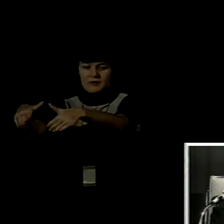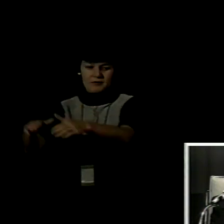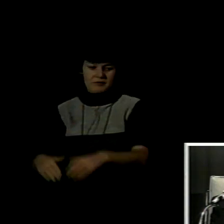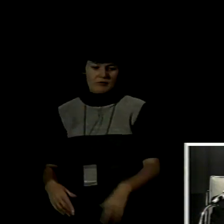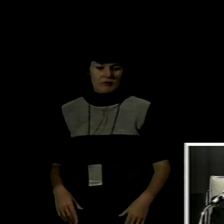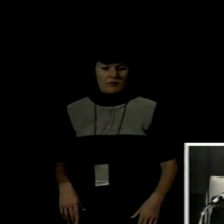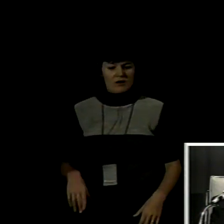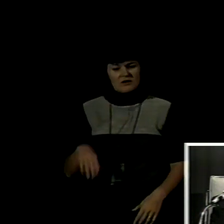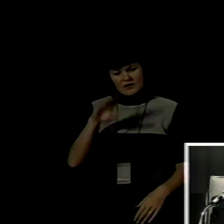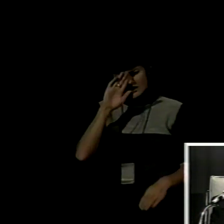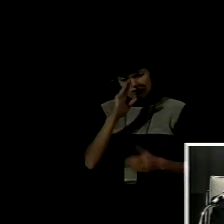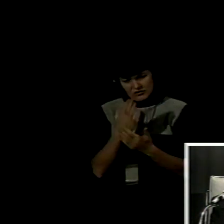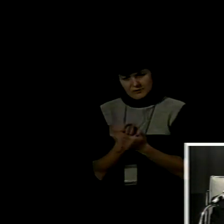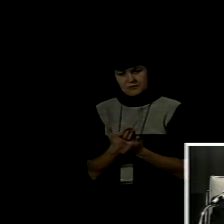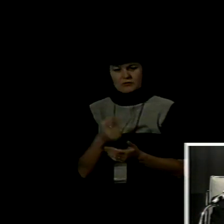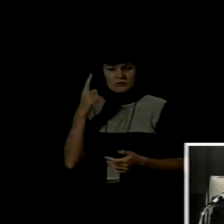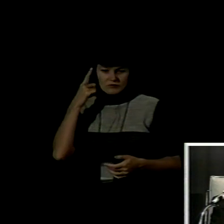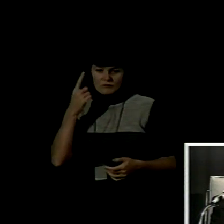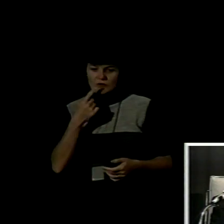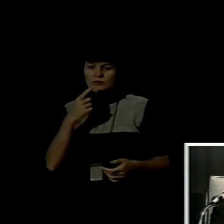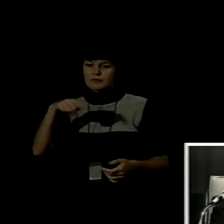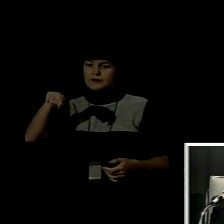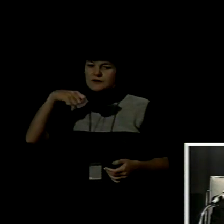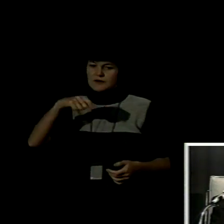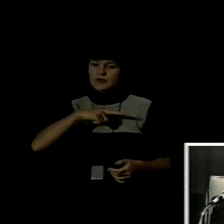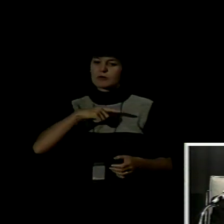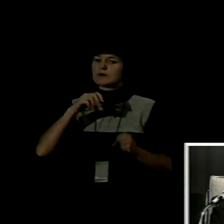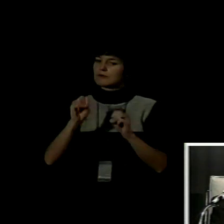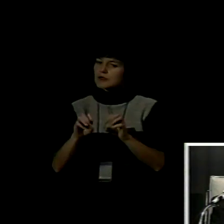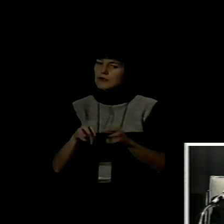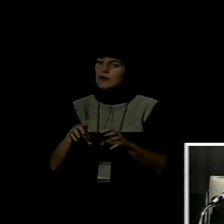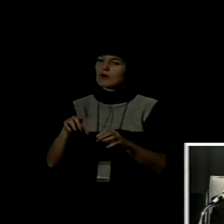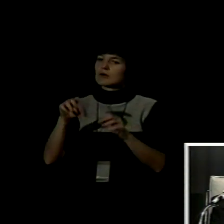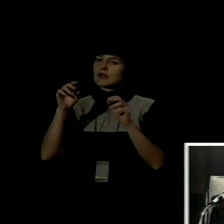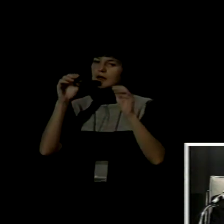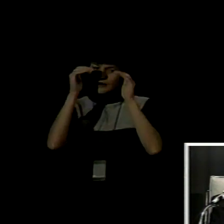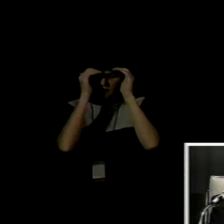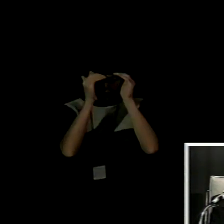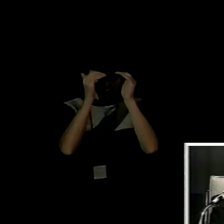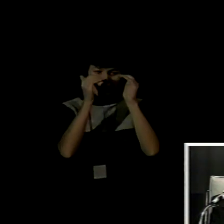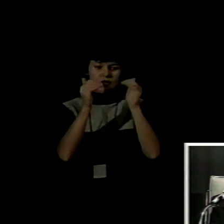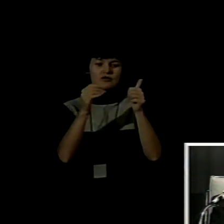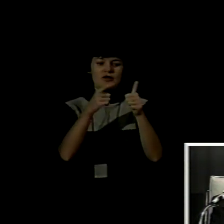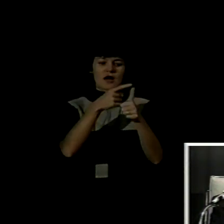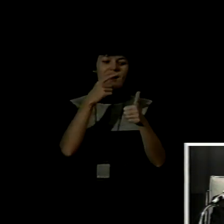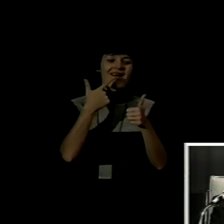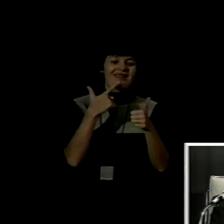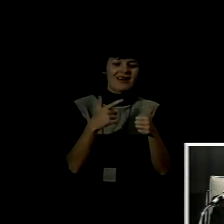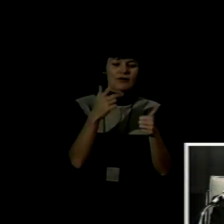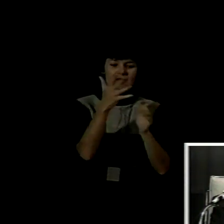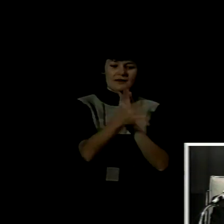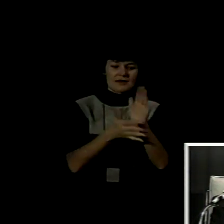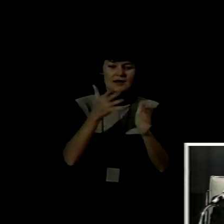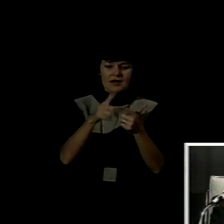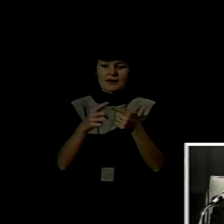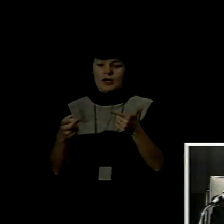su lengua, su cultura y sus derechos ciudadanos y para esto es necesaria entonces la